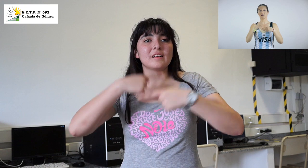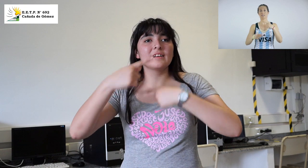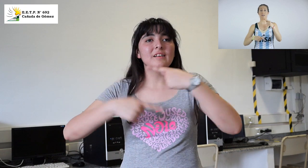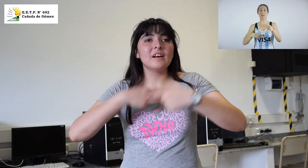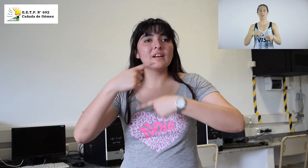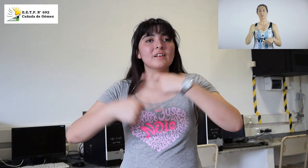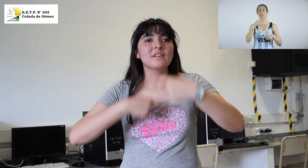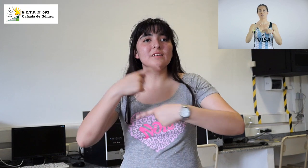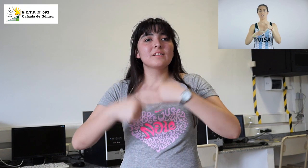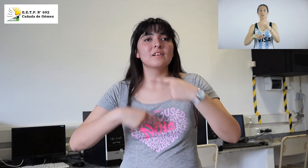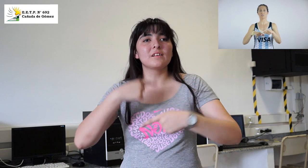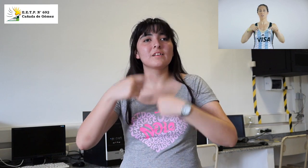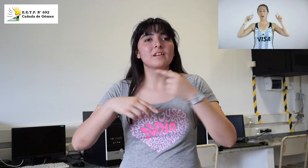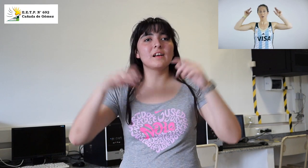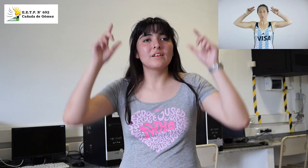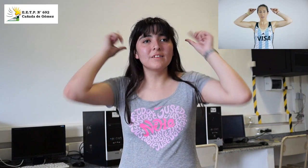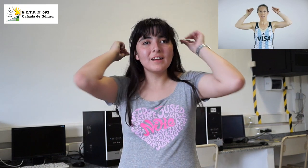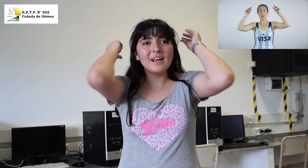Salud, los